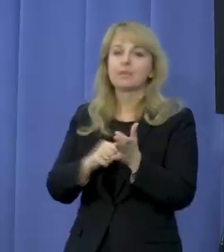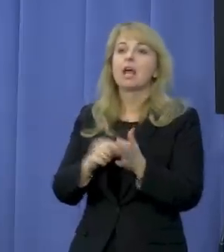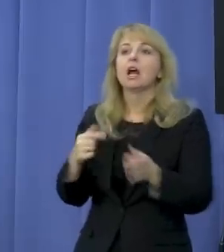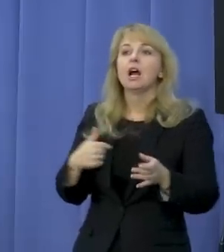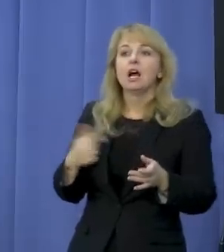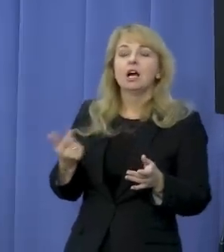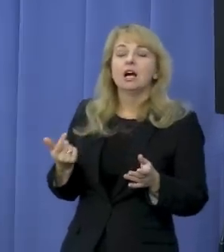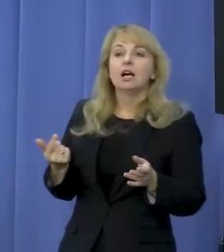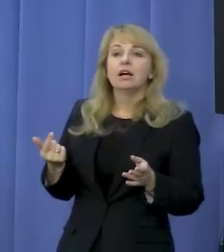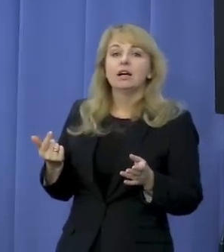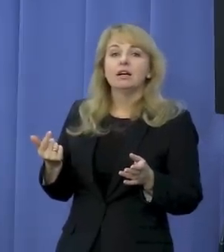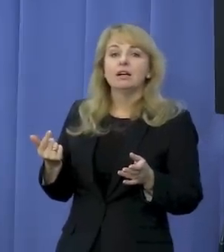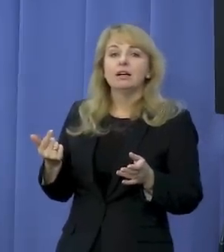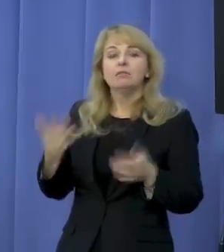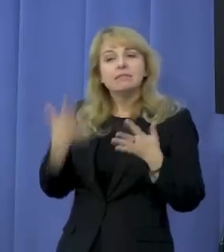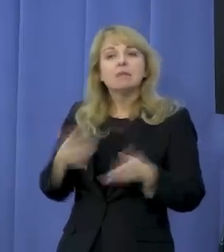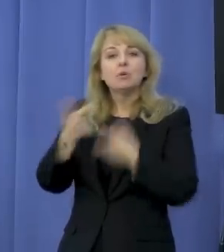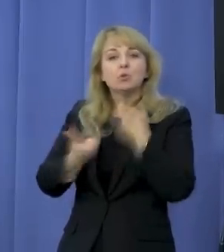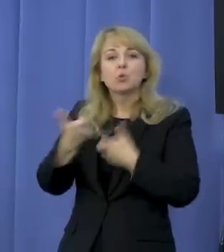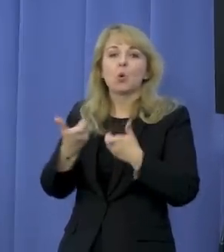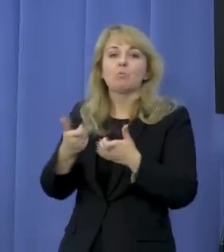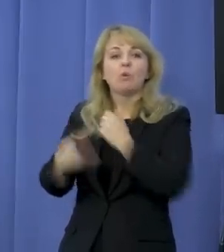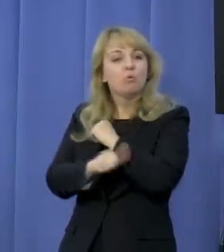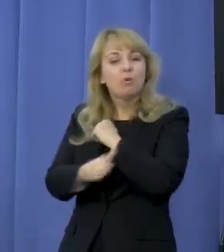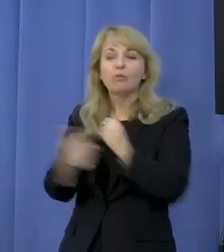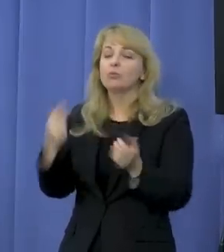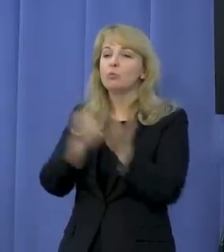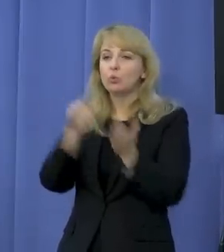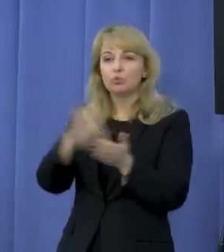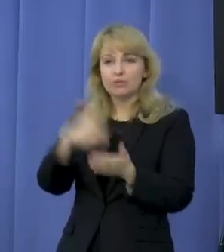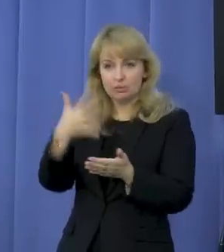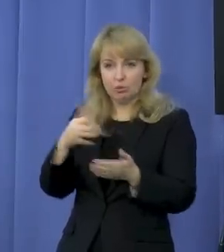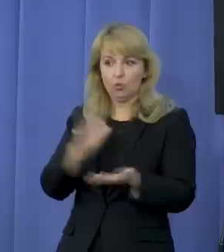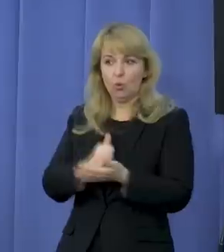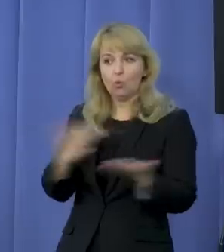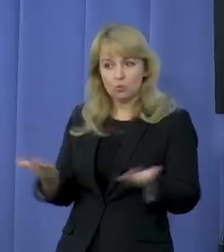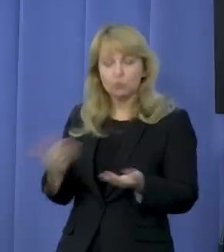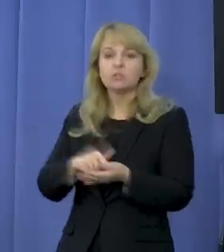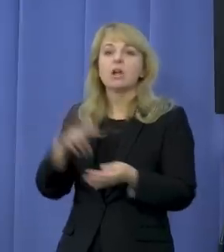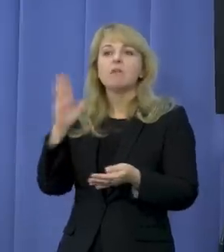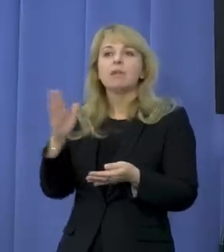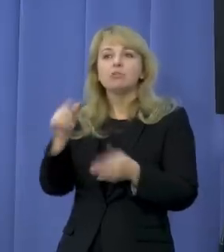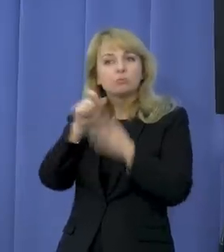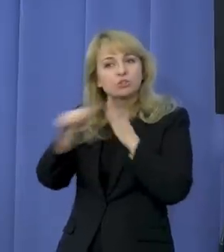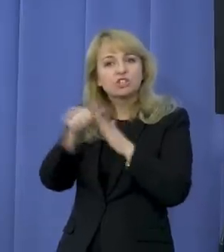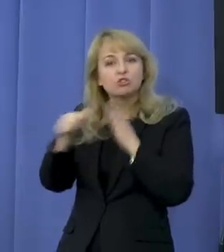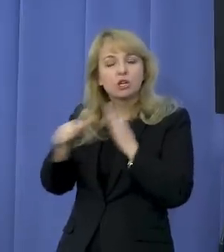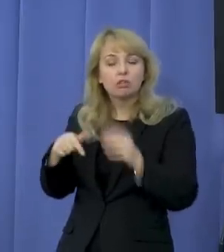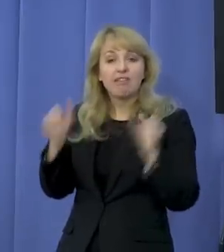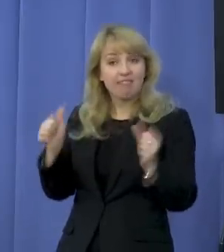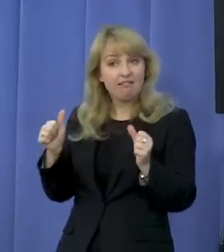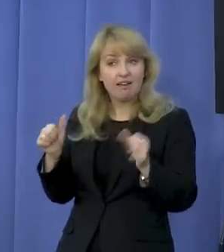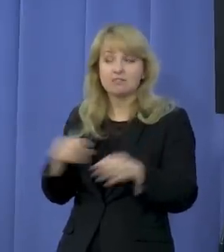spowodować, że artykuł 25 Konstytucji zacznie być przestrzegany, ponieważ